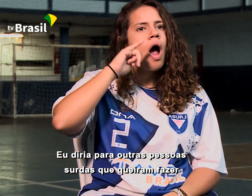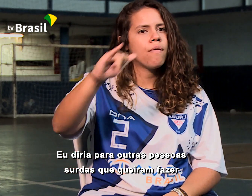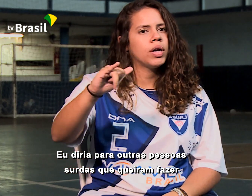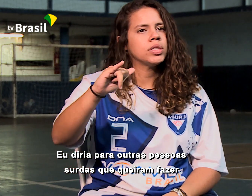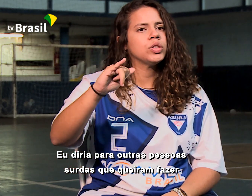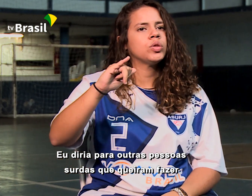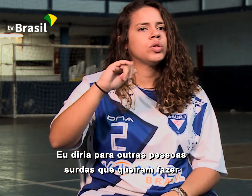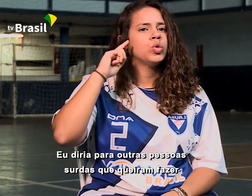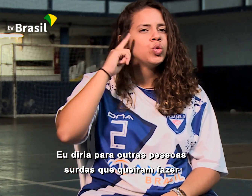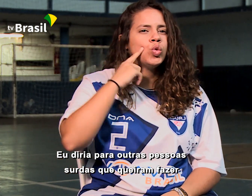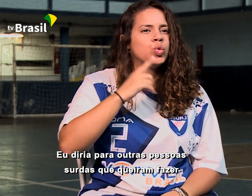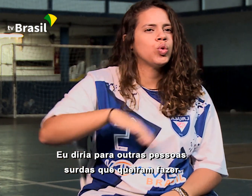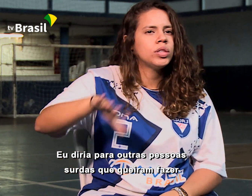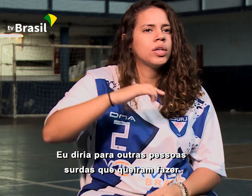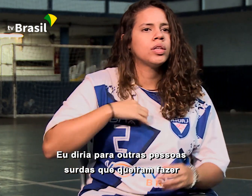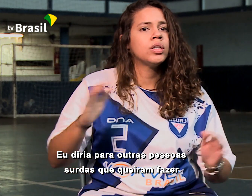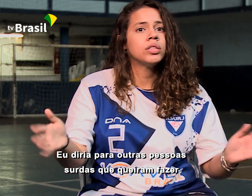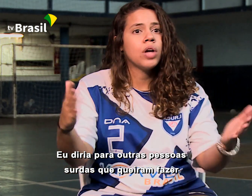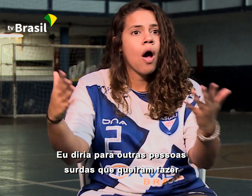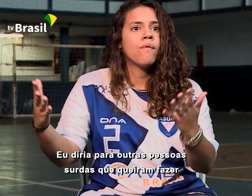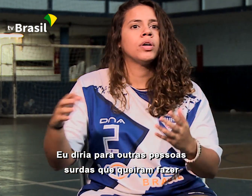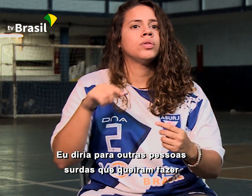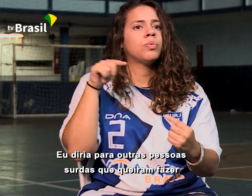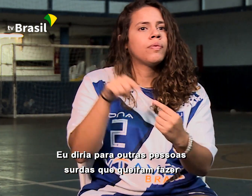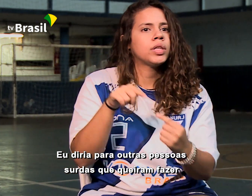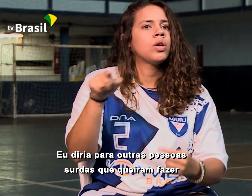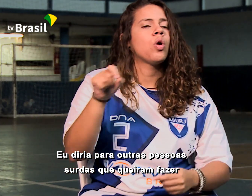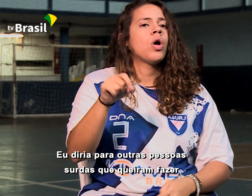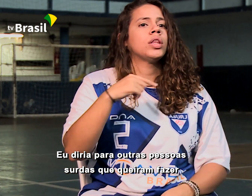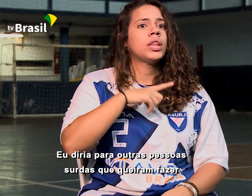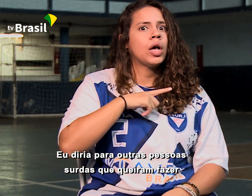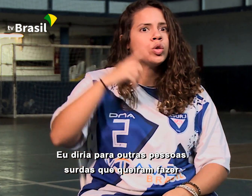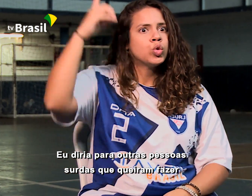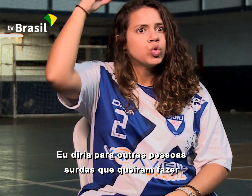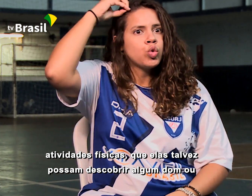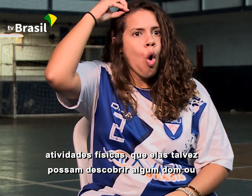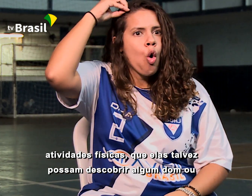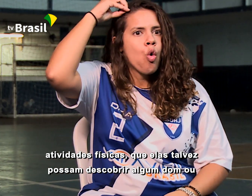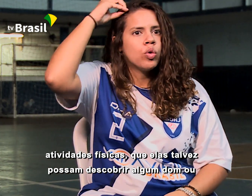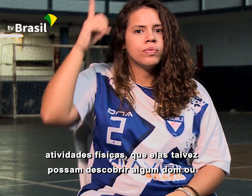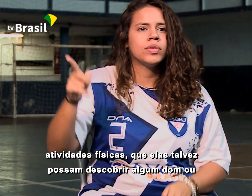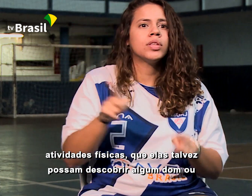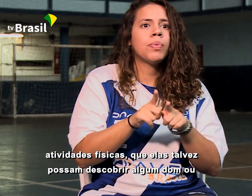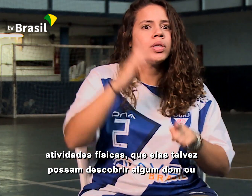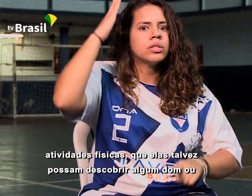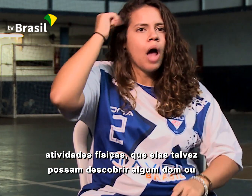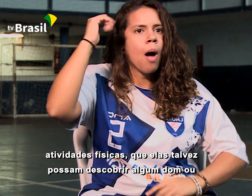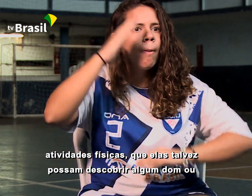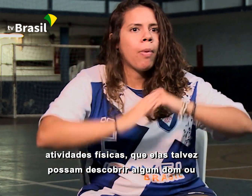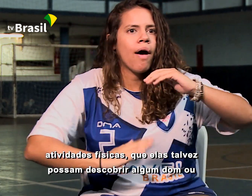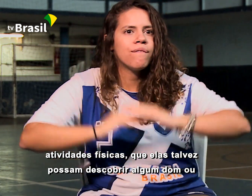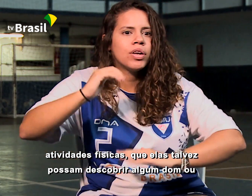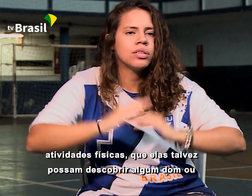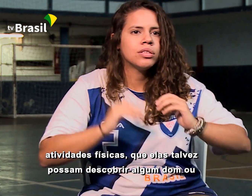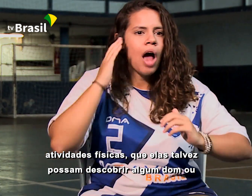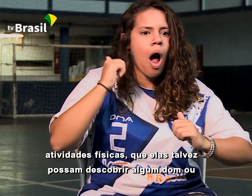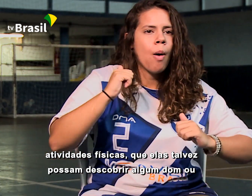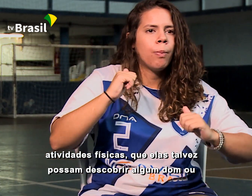Eu diria para outras pessoas surdas que queiram fazer atividades físicas, que elas talvez possam